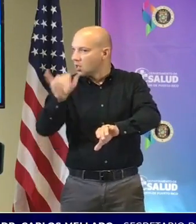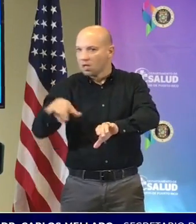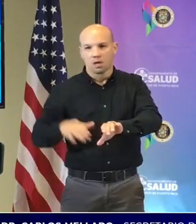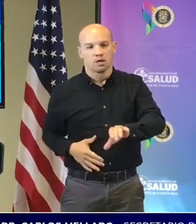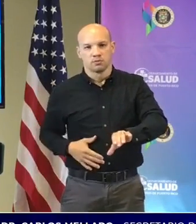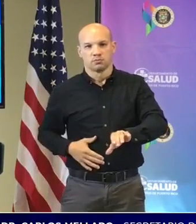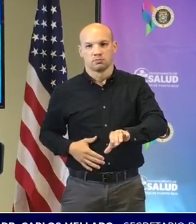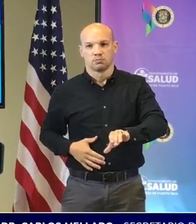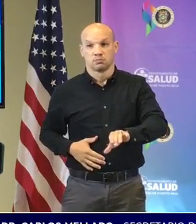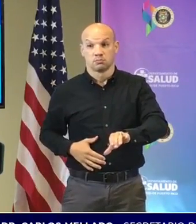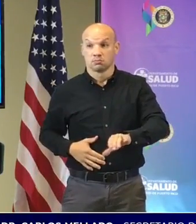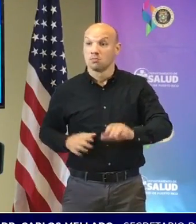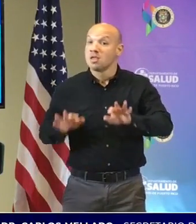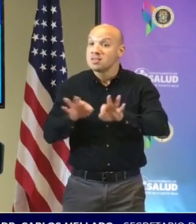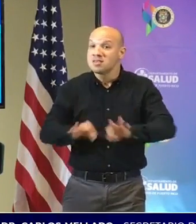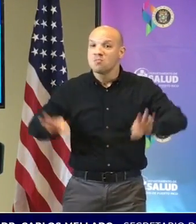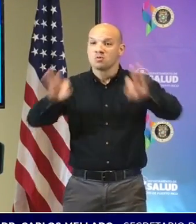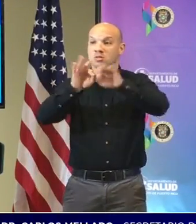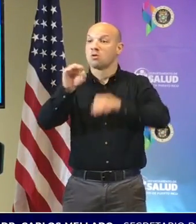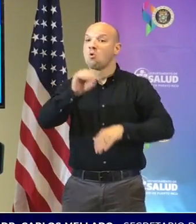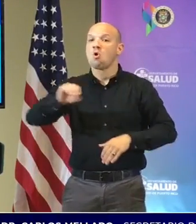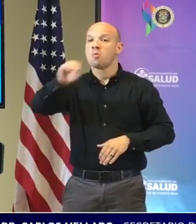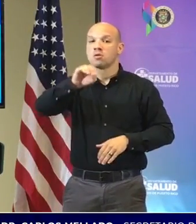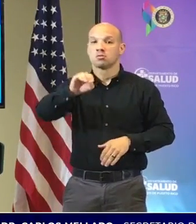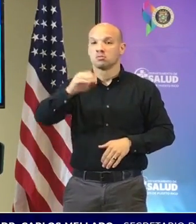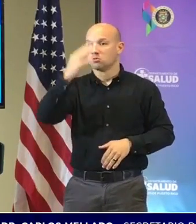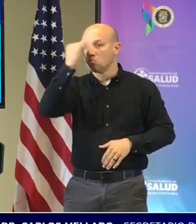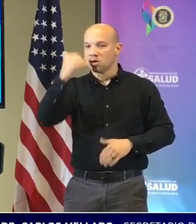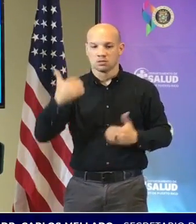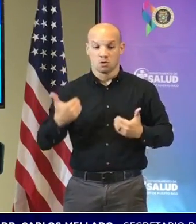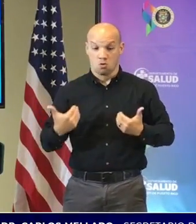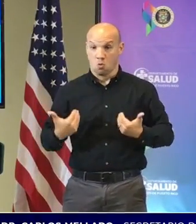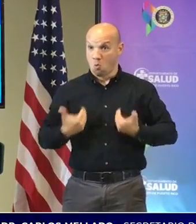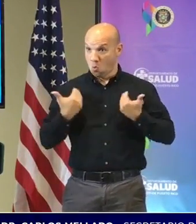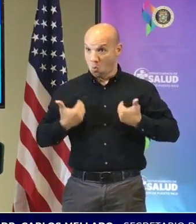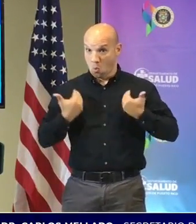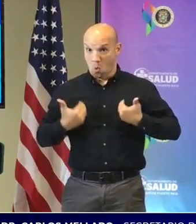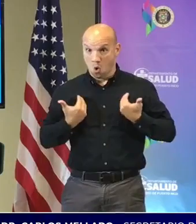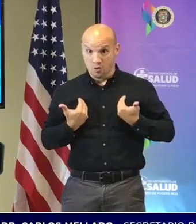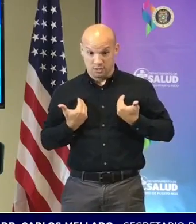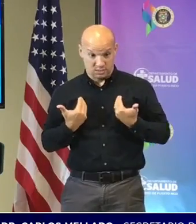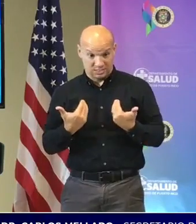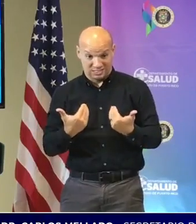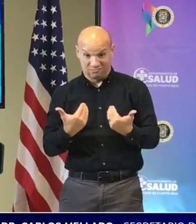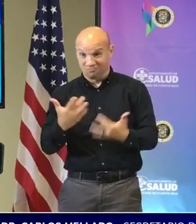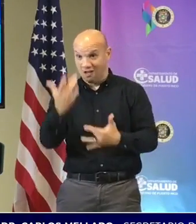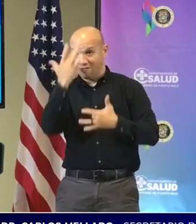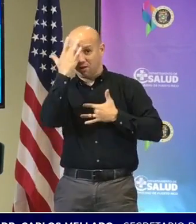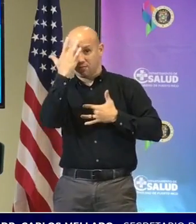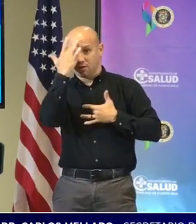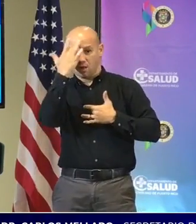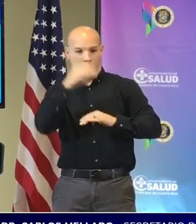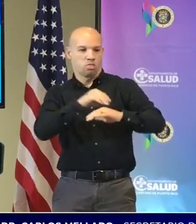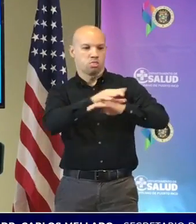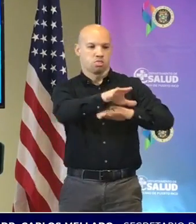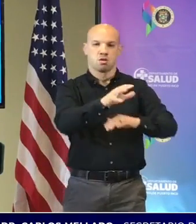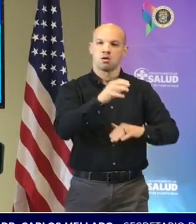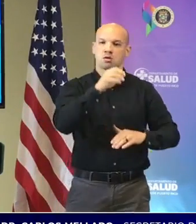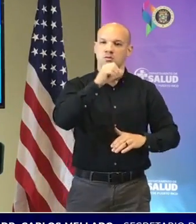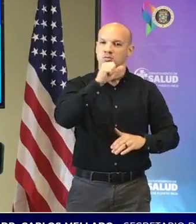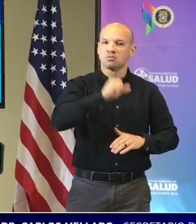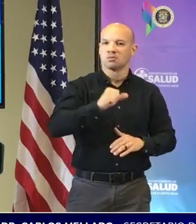joven que la tiene me preocupan los abuelitos me preocupan los tíos me preocupan los vecinos y por eso es que estamos